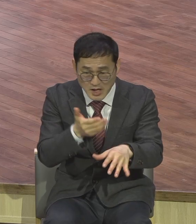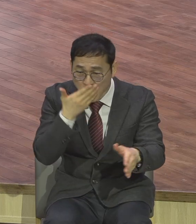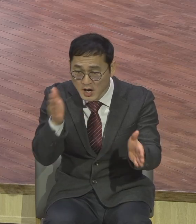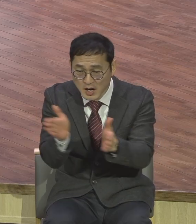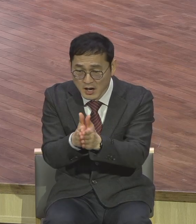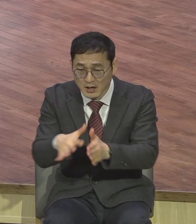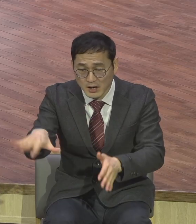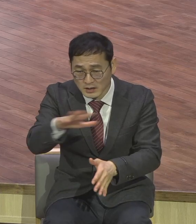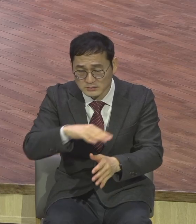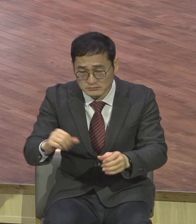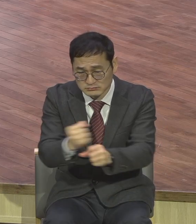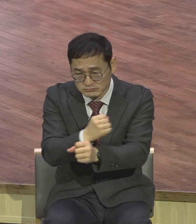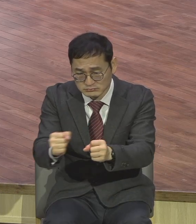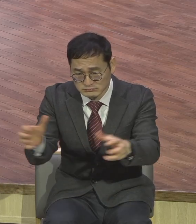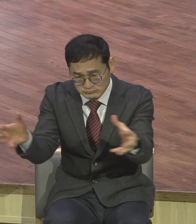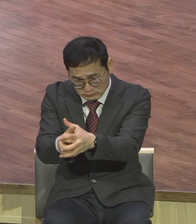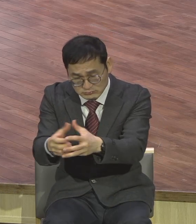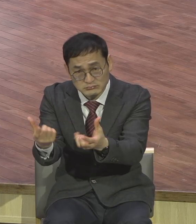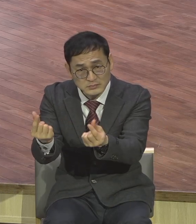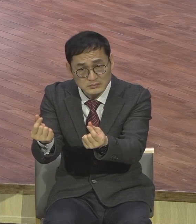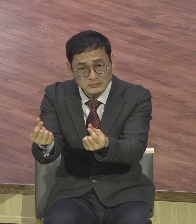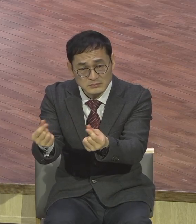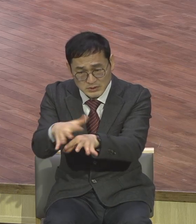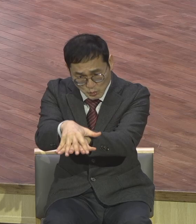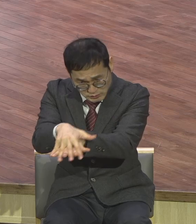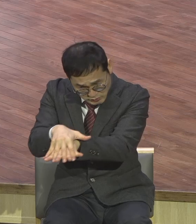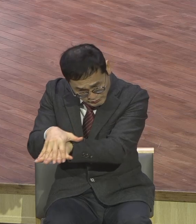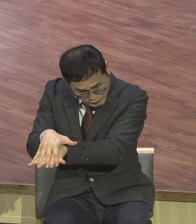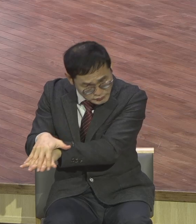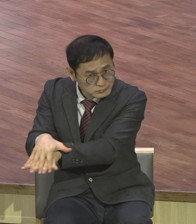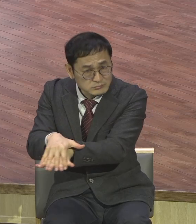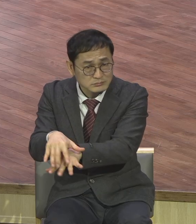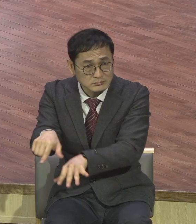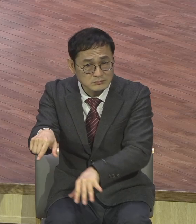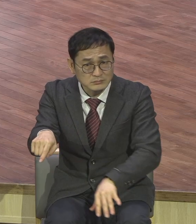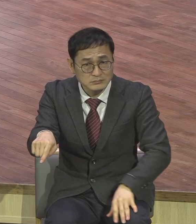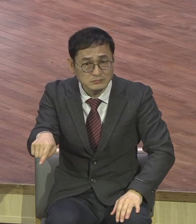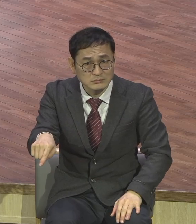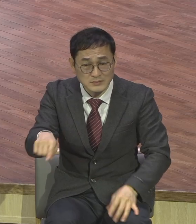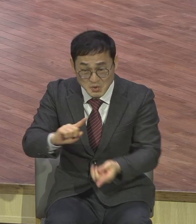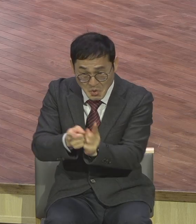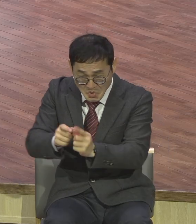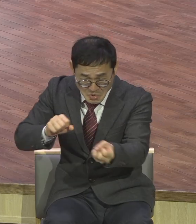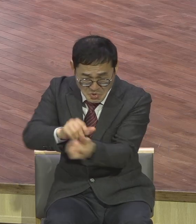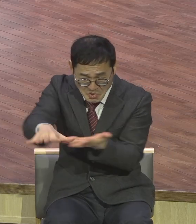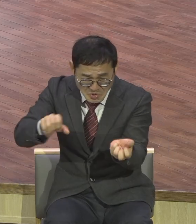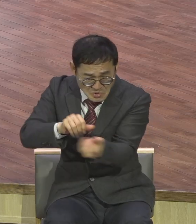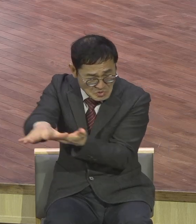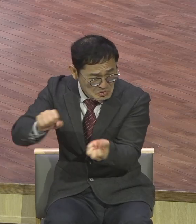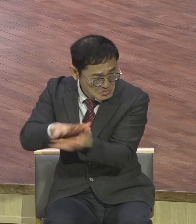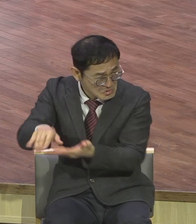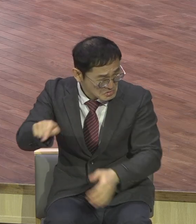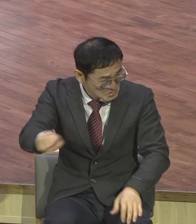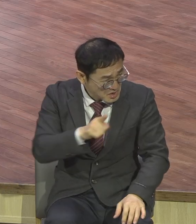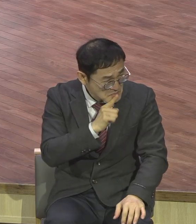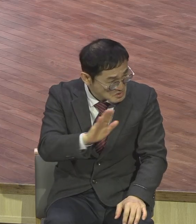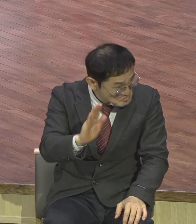사탄은 왕이요 귀신들은 졸개들인데 같은 편길이 싸우는 게 말 되느냐 그러시면서